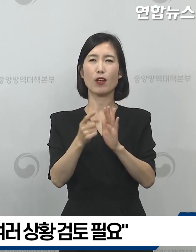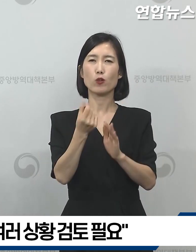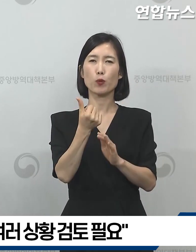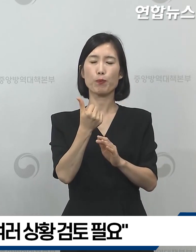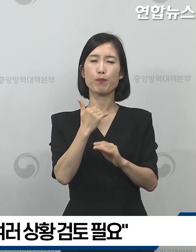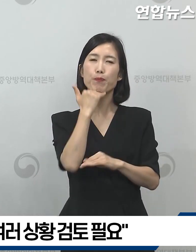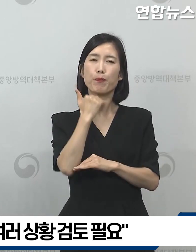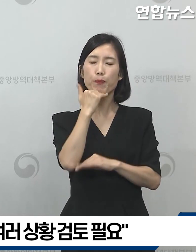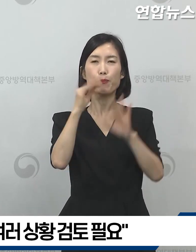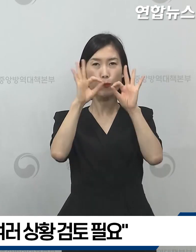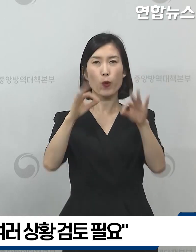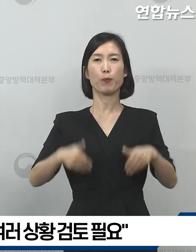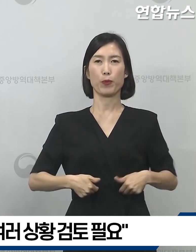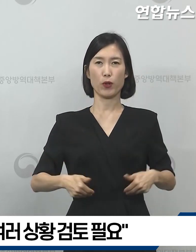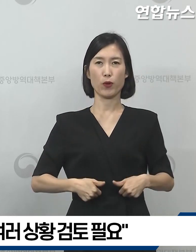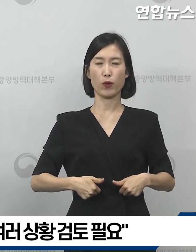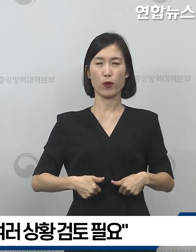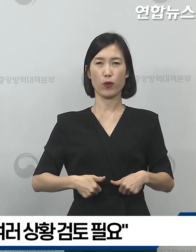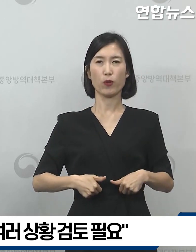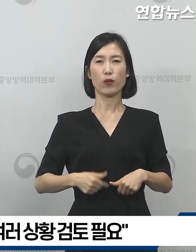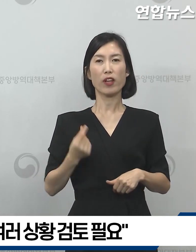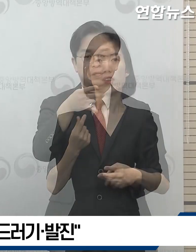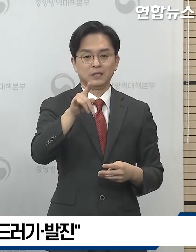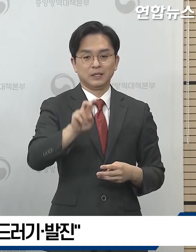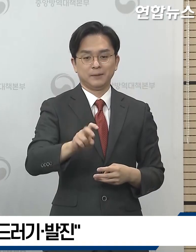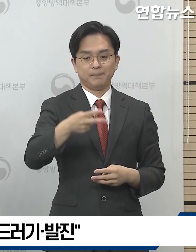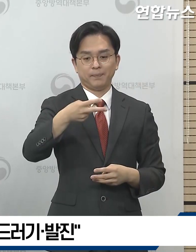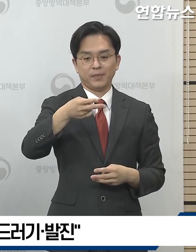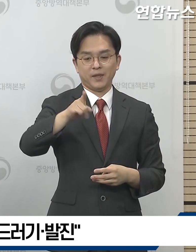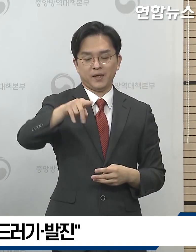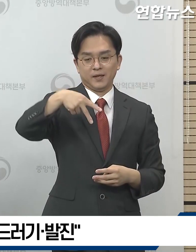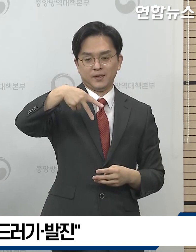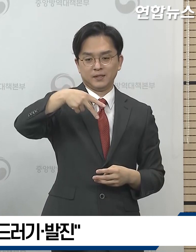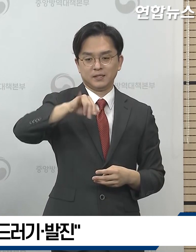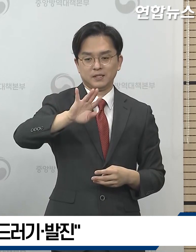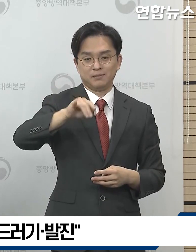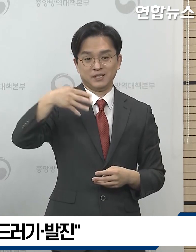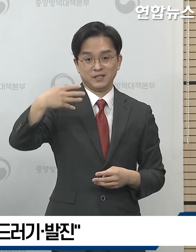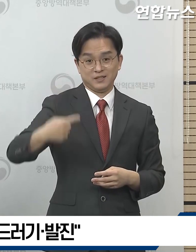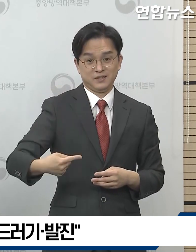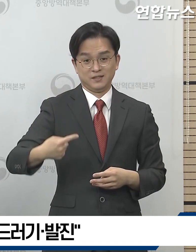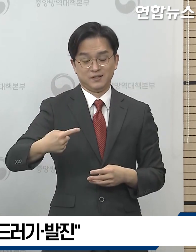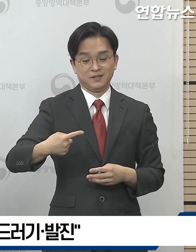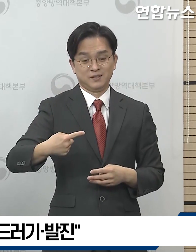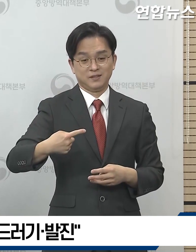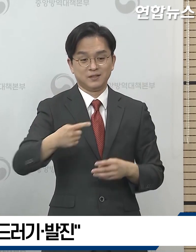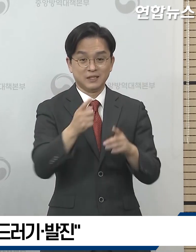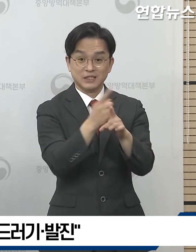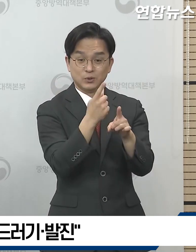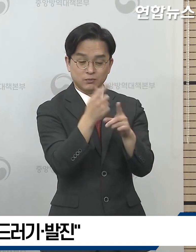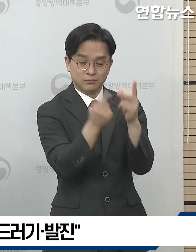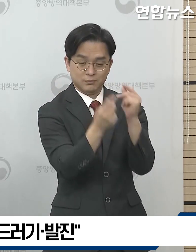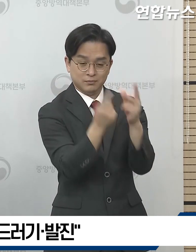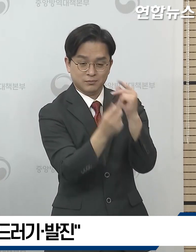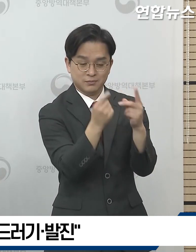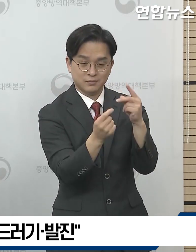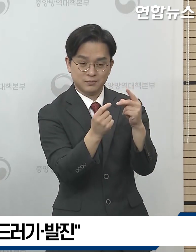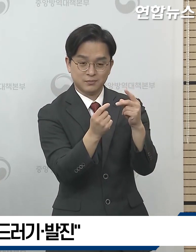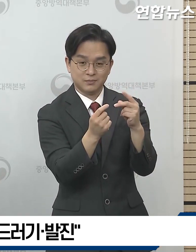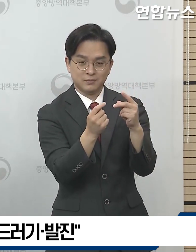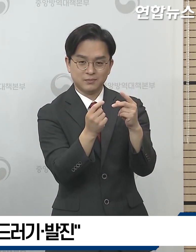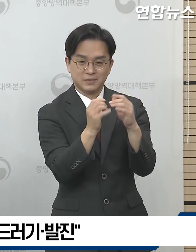말씀을 드리겠습니다. 그리고 부작용 4건은 각각